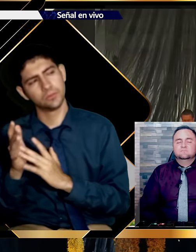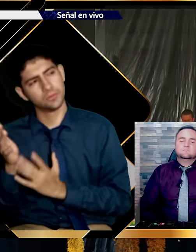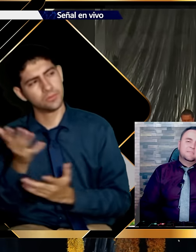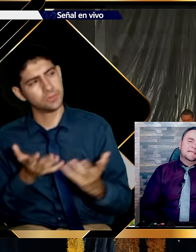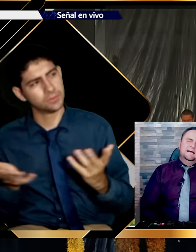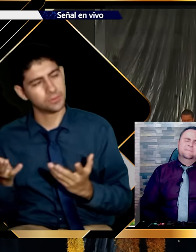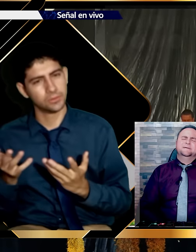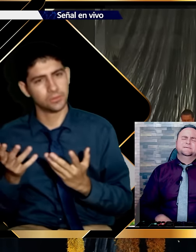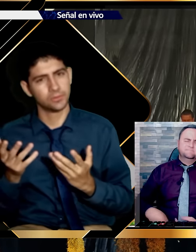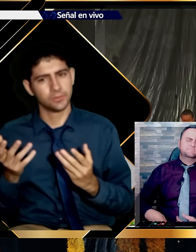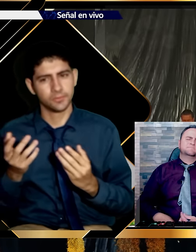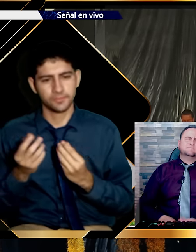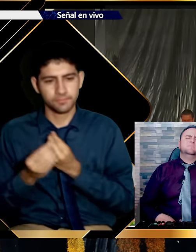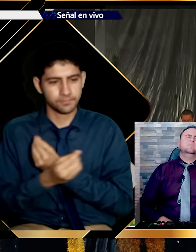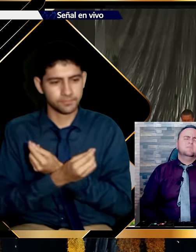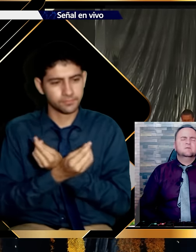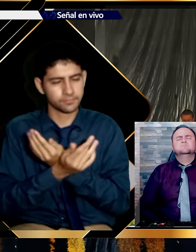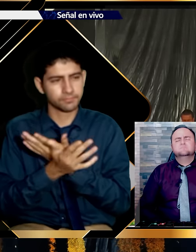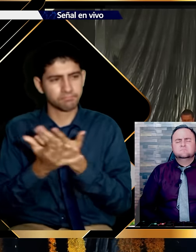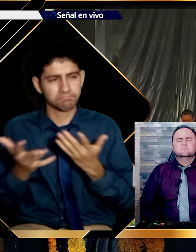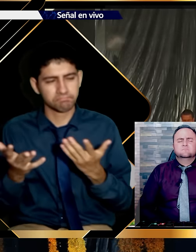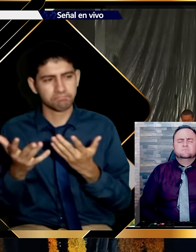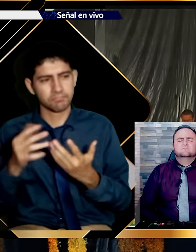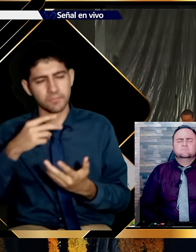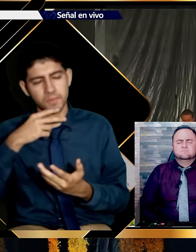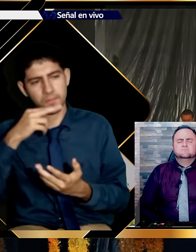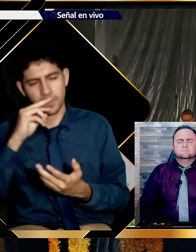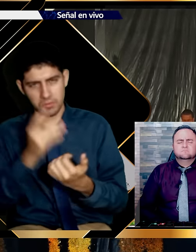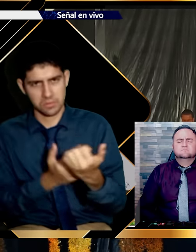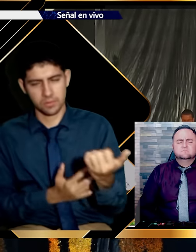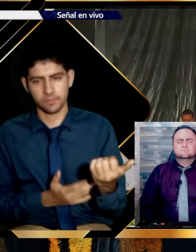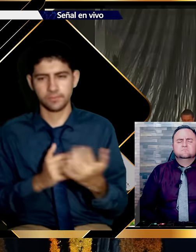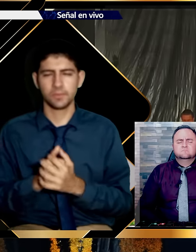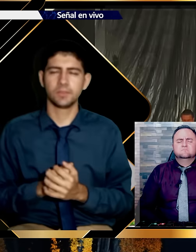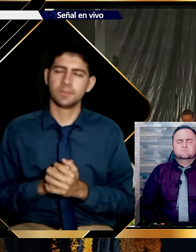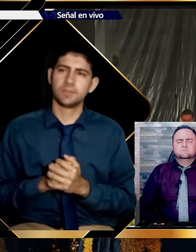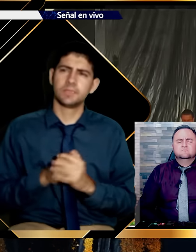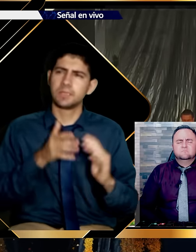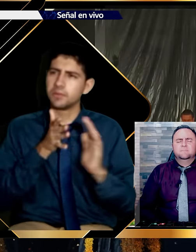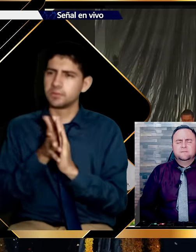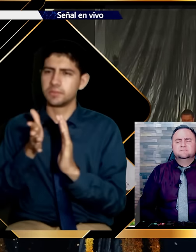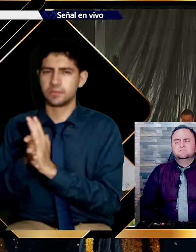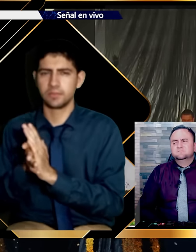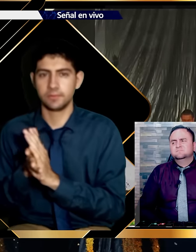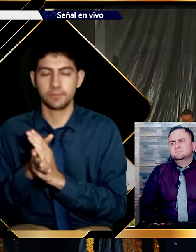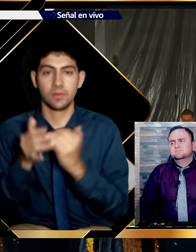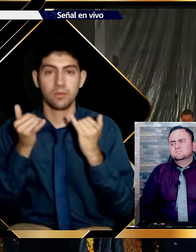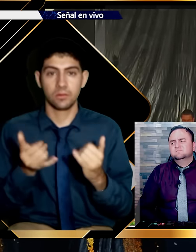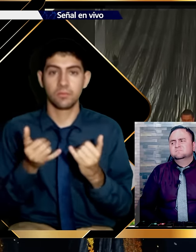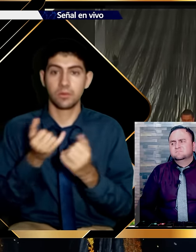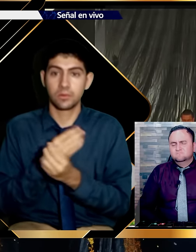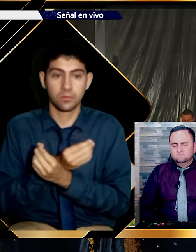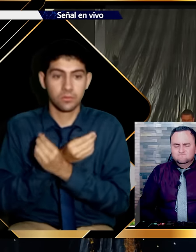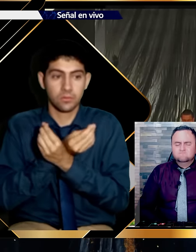Quiero participarle de la sangre del nuevo pacto. Posiblemente buscando una reflexión de Judas. Hoy